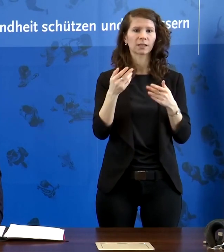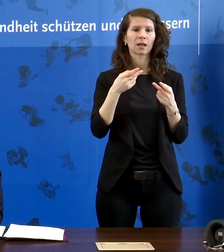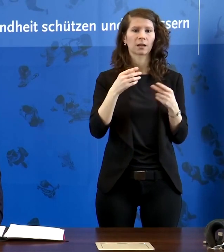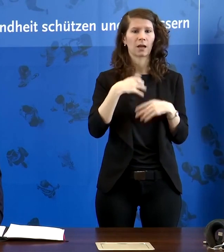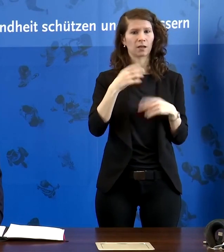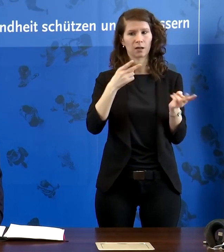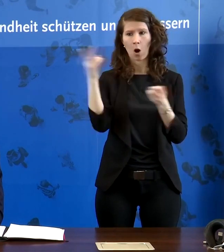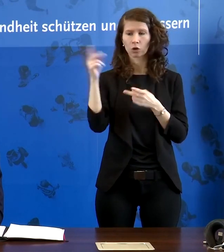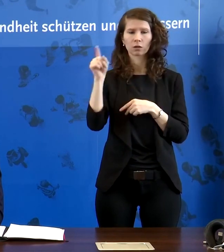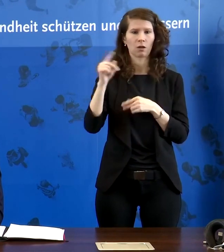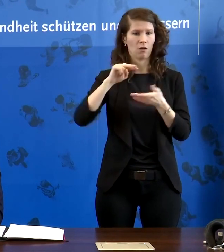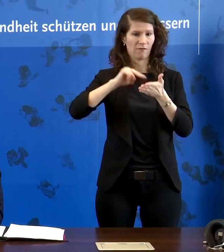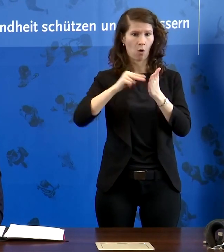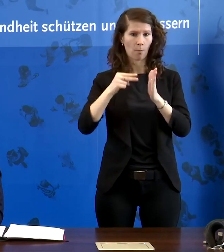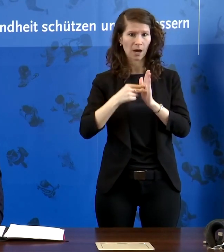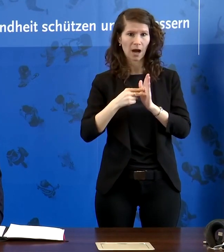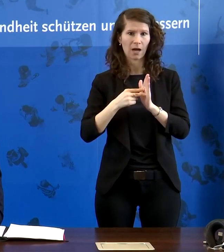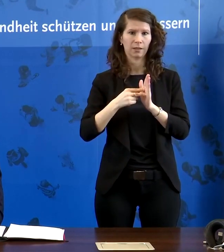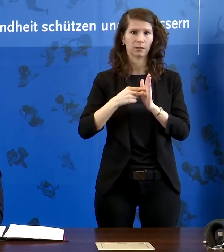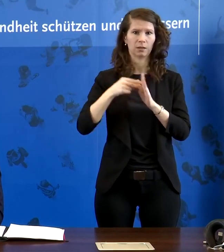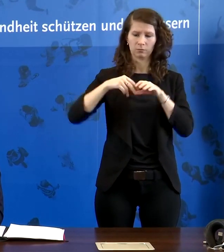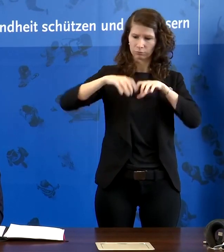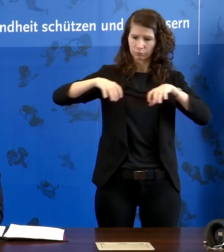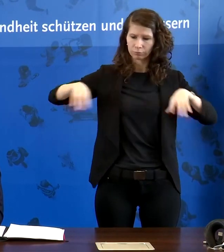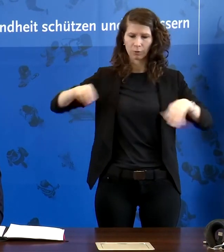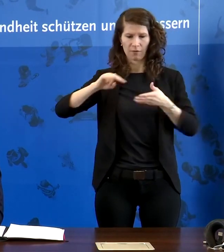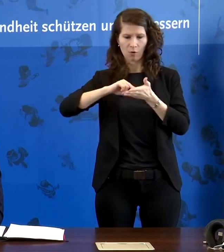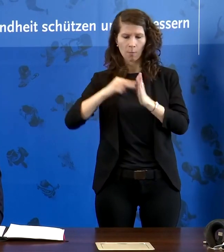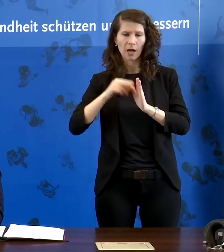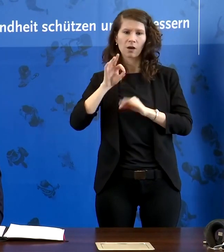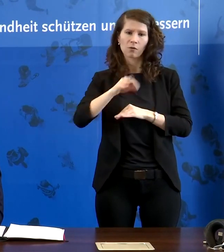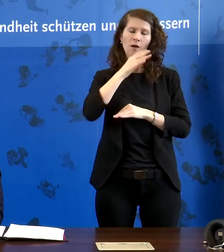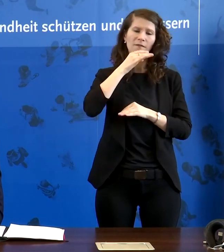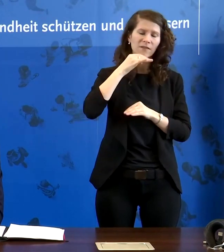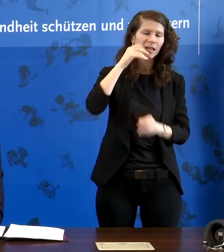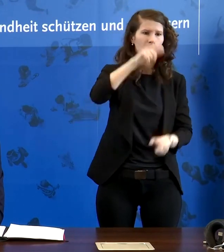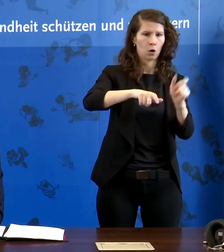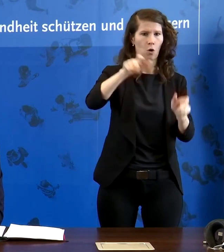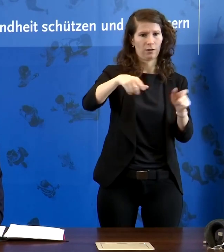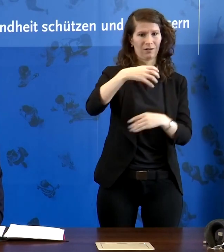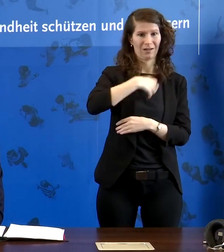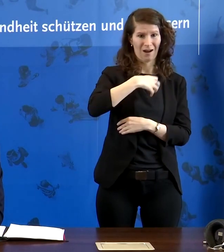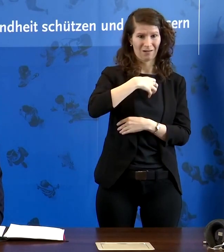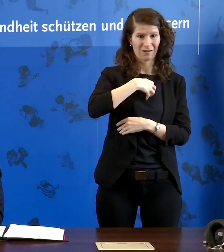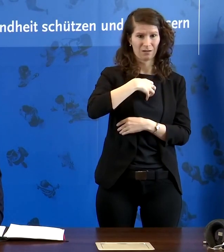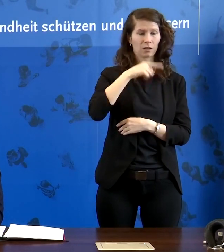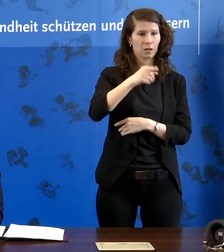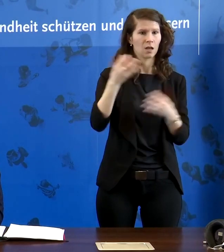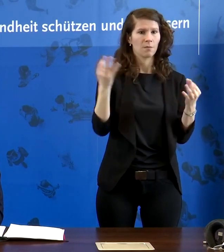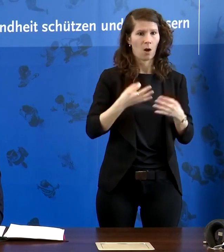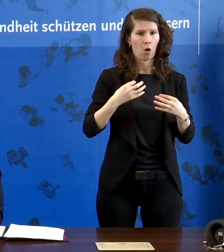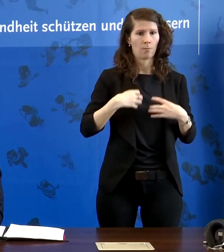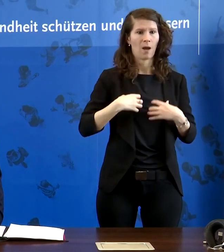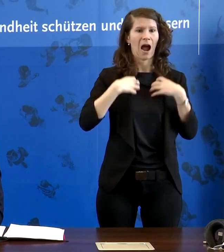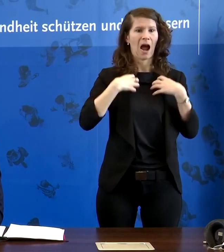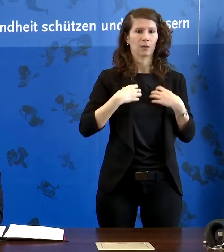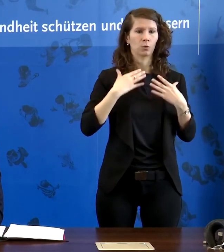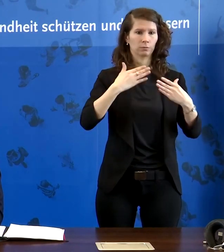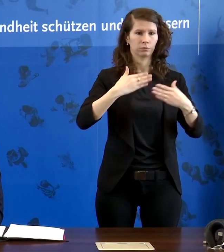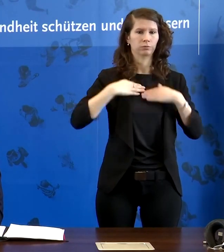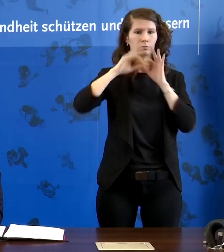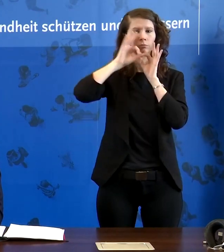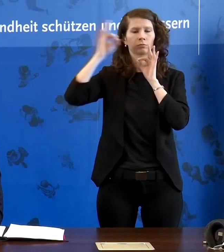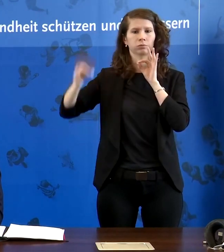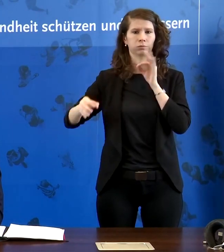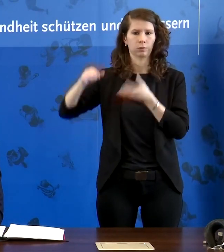auf eine große Zahl von schwer erkrankten Menschen, die auch beatmungspflichtig sind. Und darum fordern wir seit